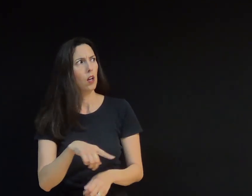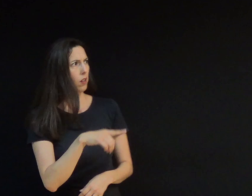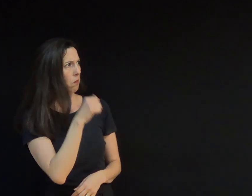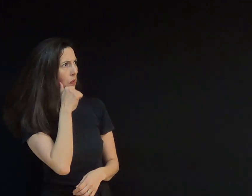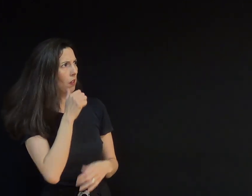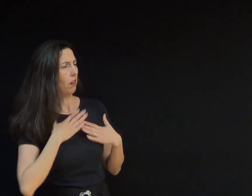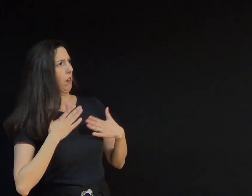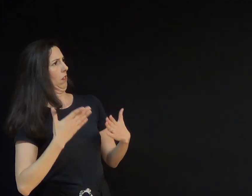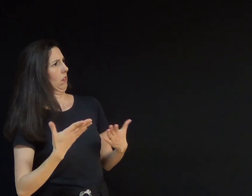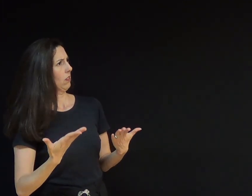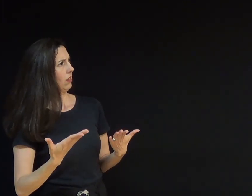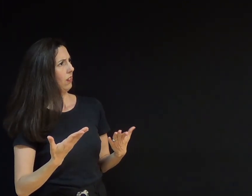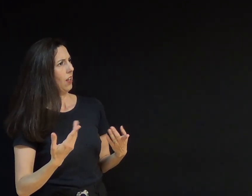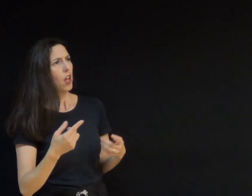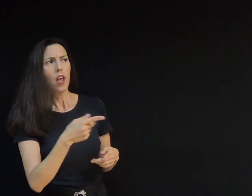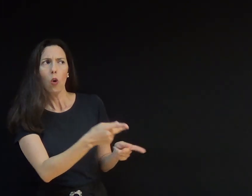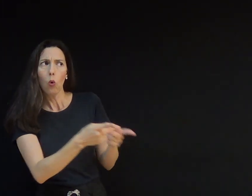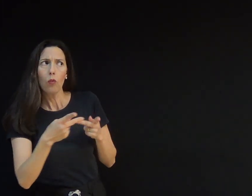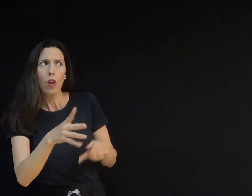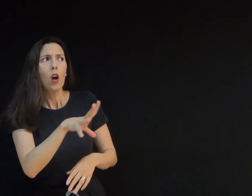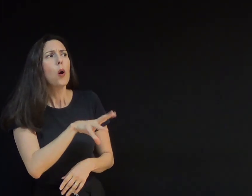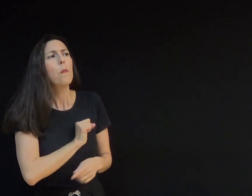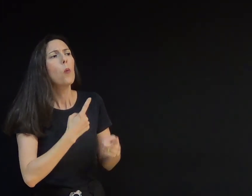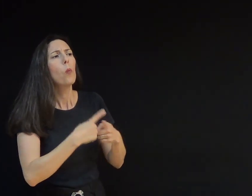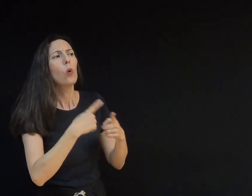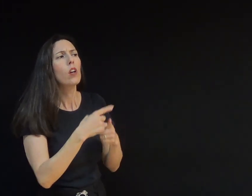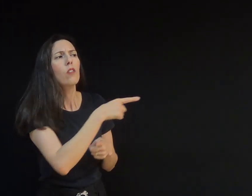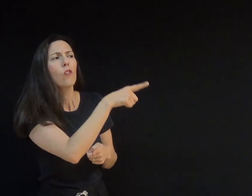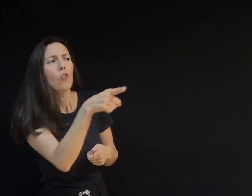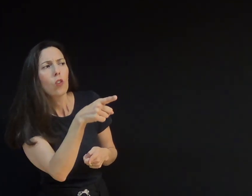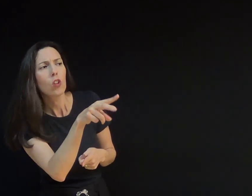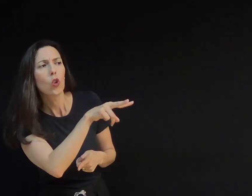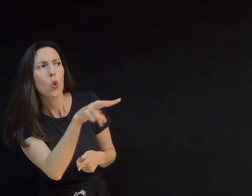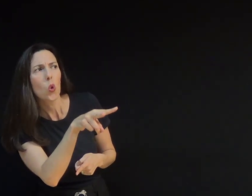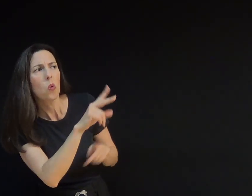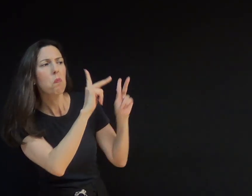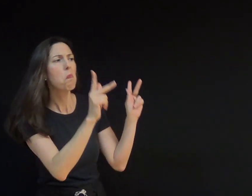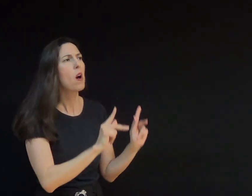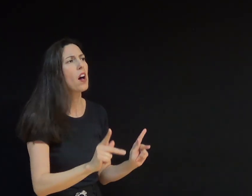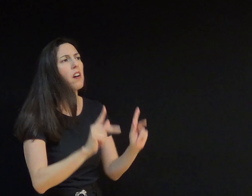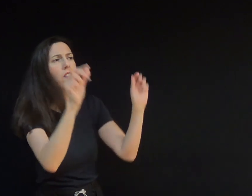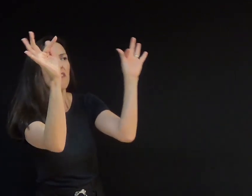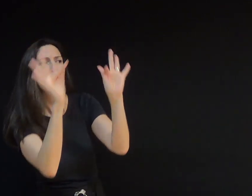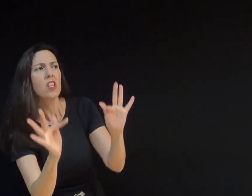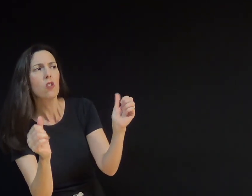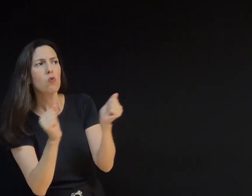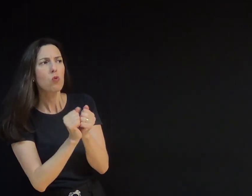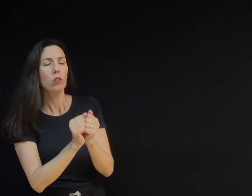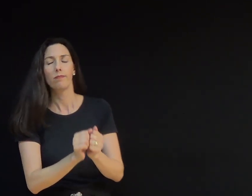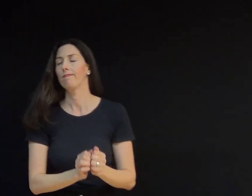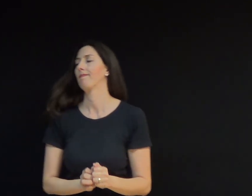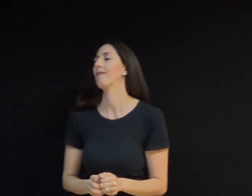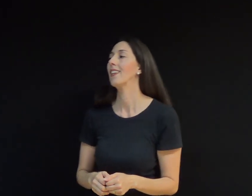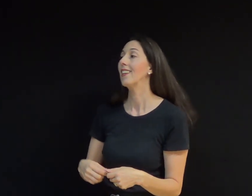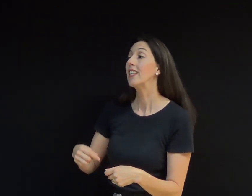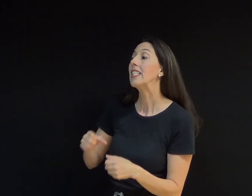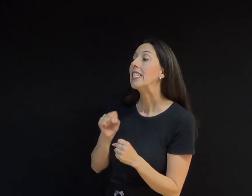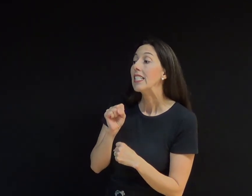-lhes. Apenas convidei o amor. Por que vocês entraram? Os velhos homens responderam juntos. Se você